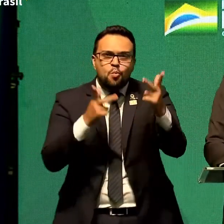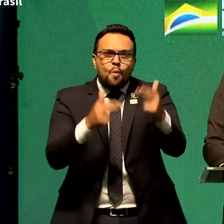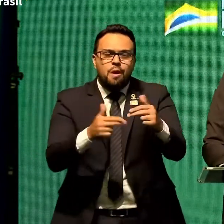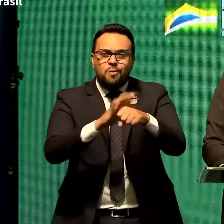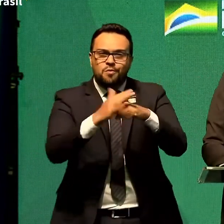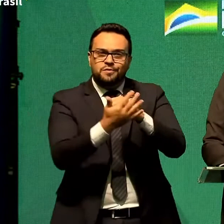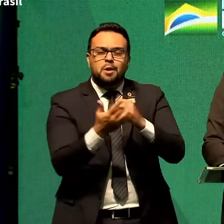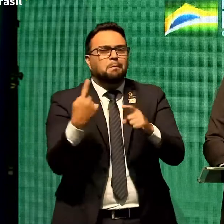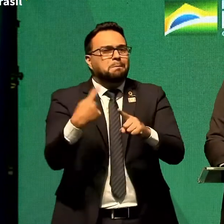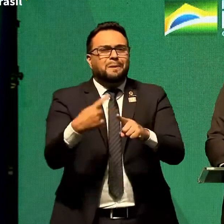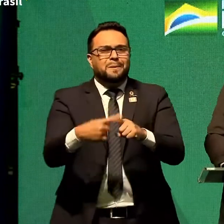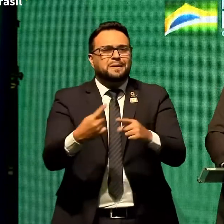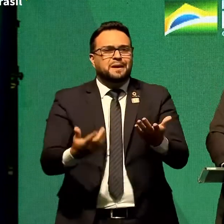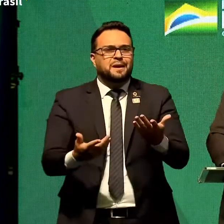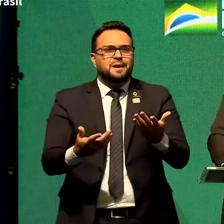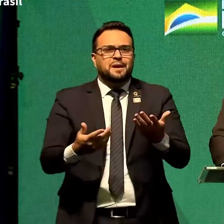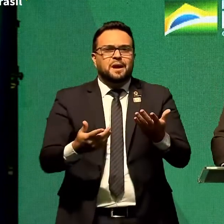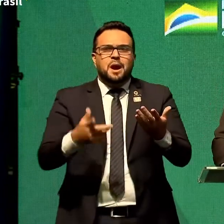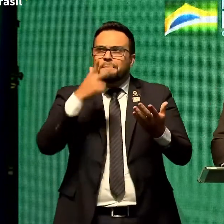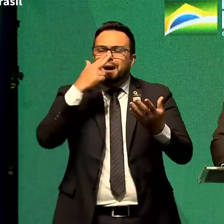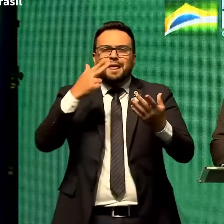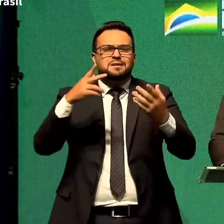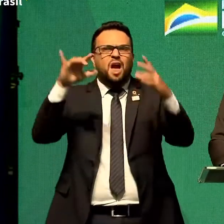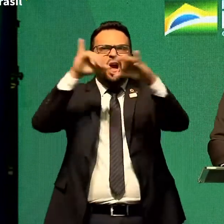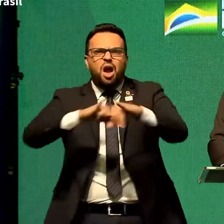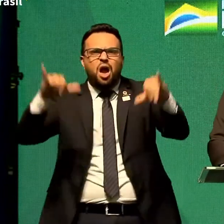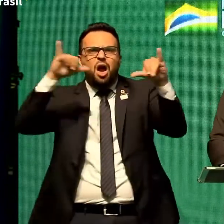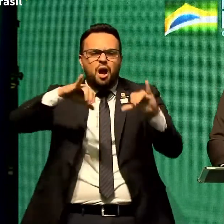por que essa campanha mundial contra